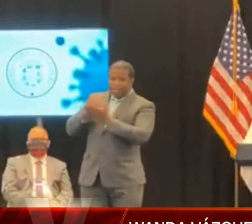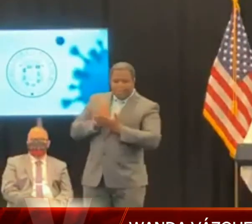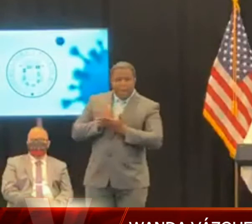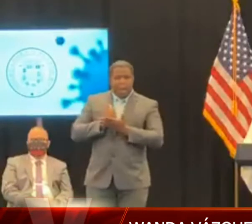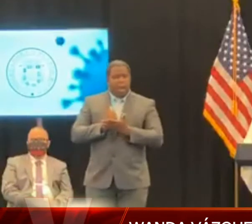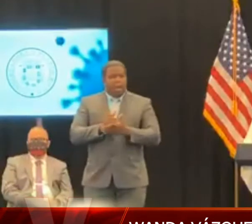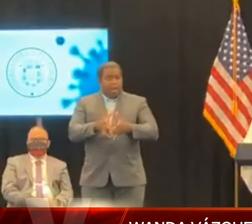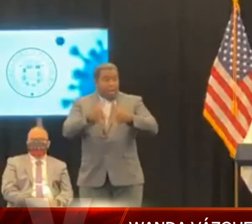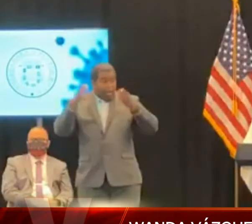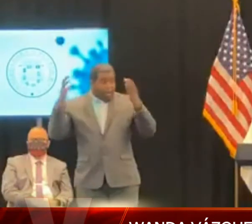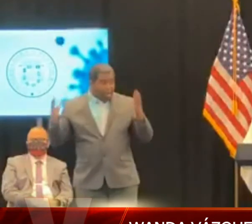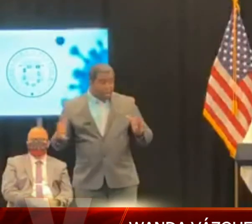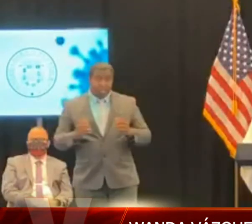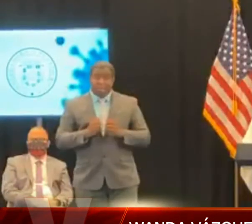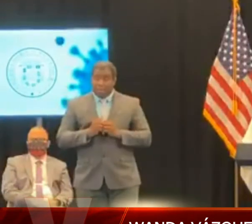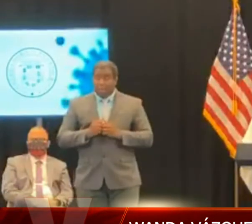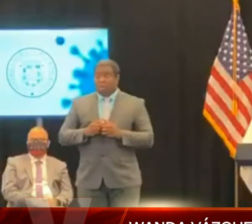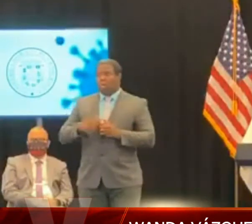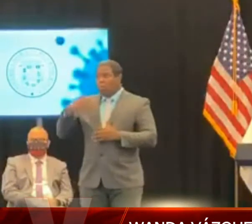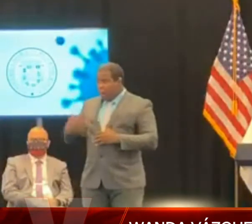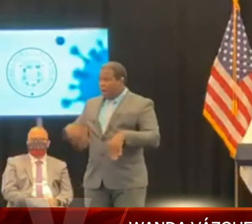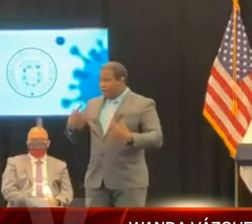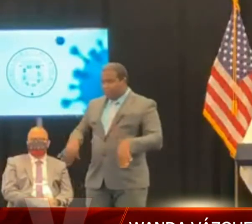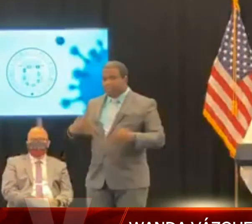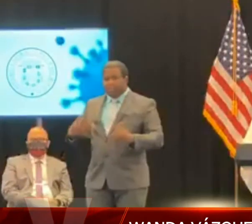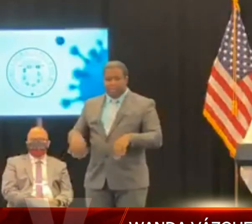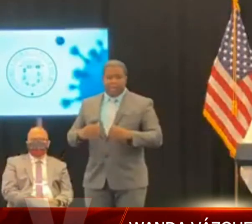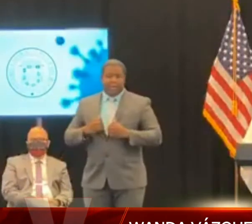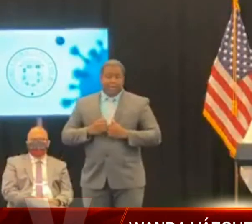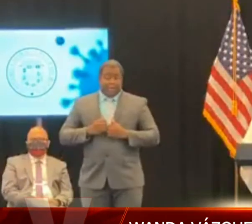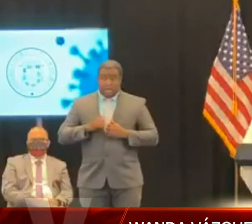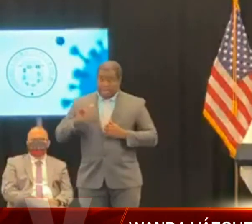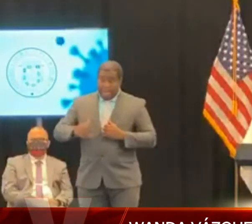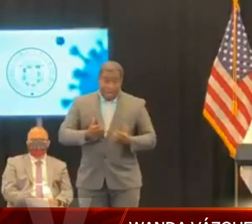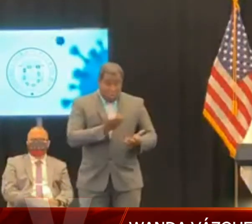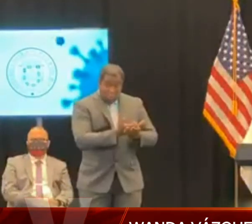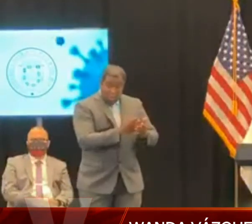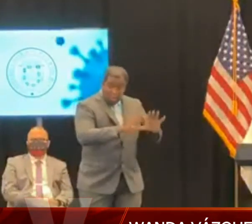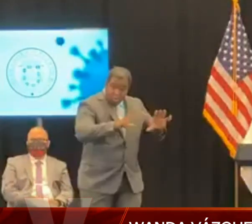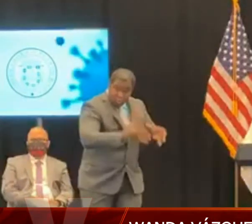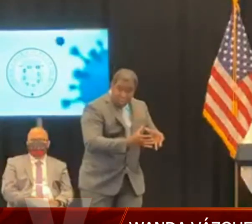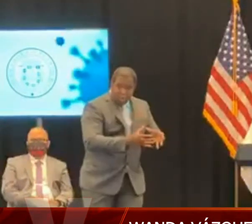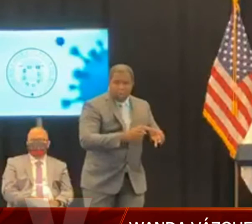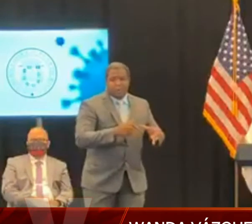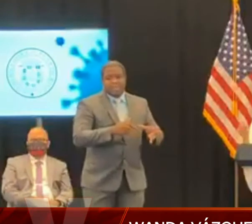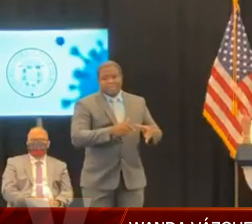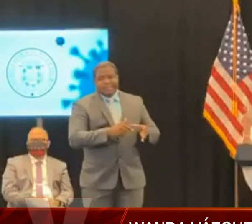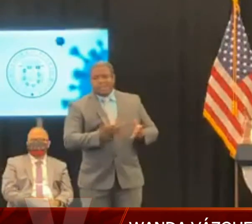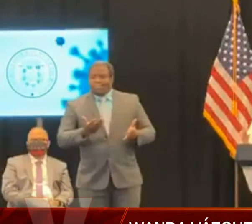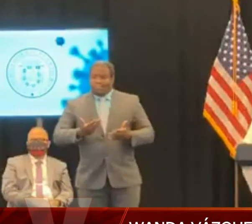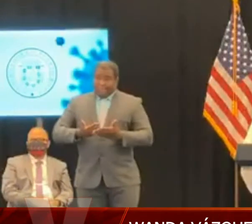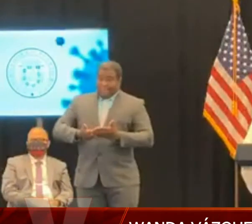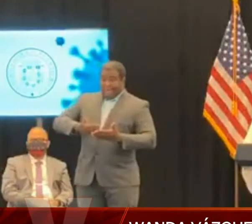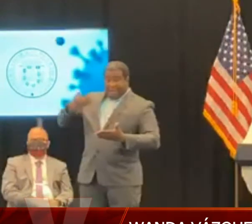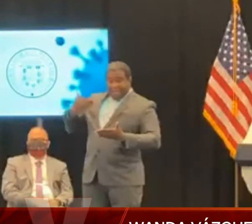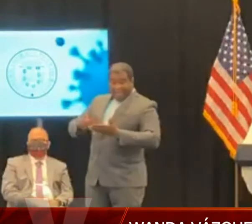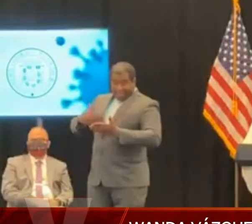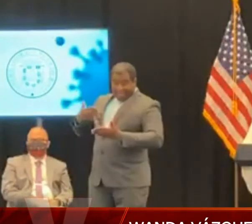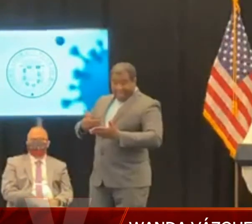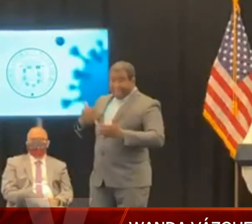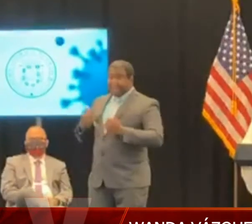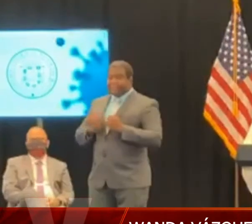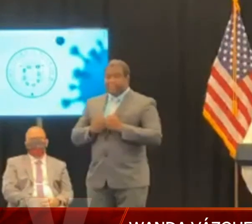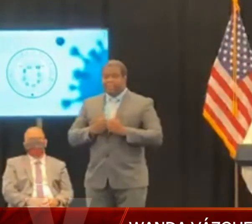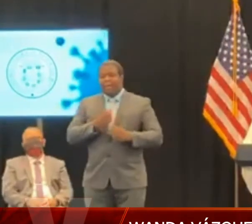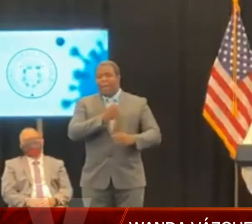manera, el Task for Económico, porque un país que tenía una economía creciente para finales del 2019